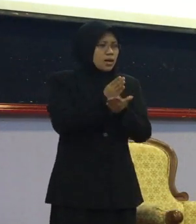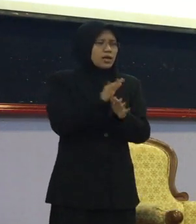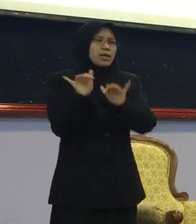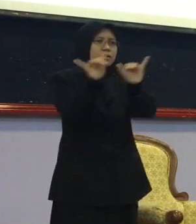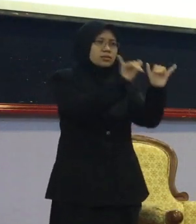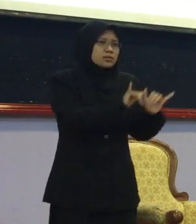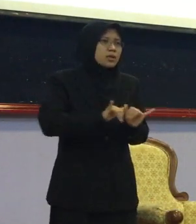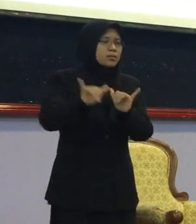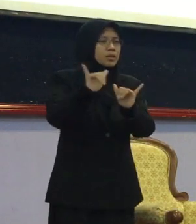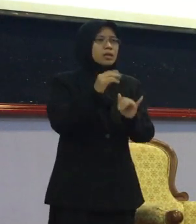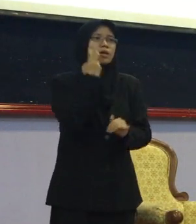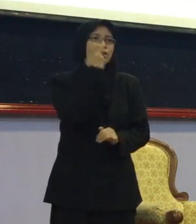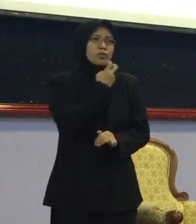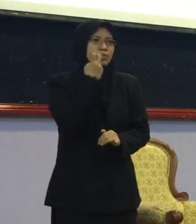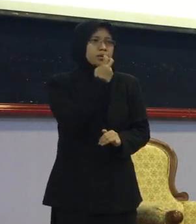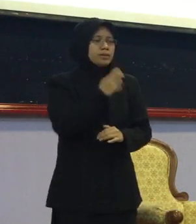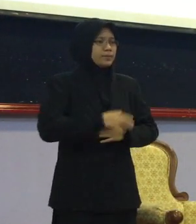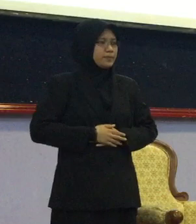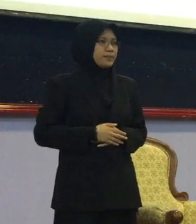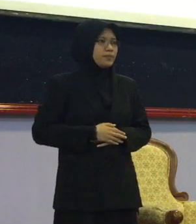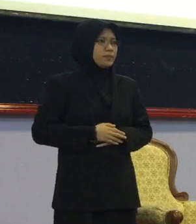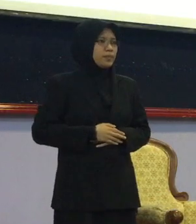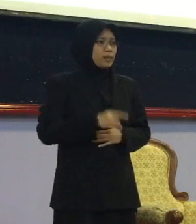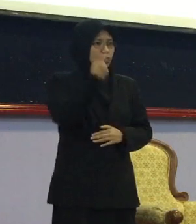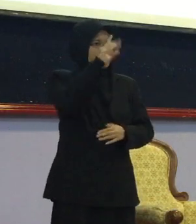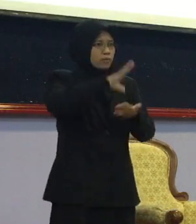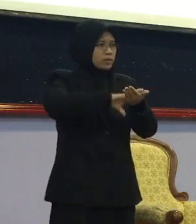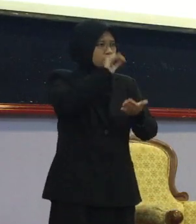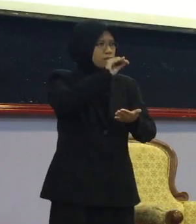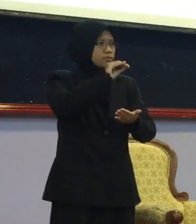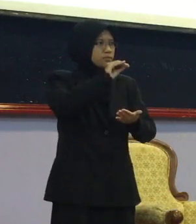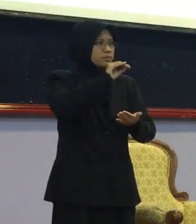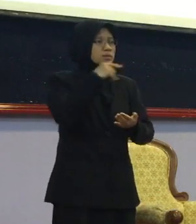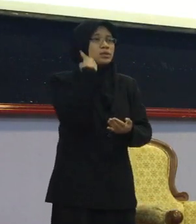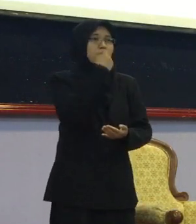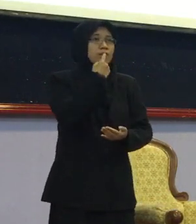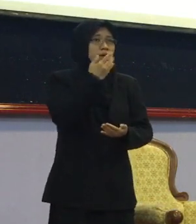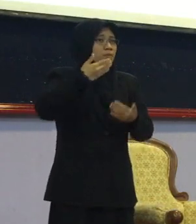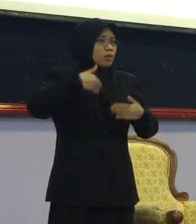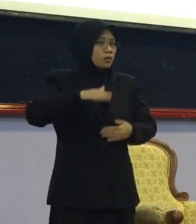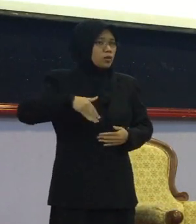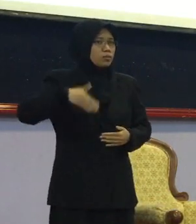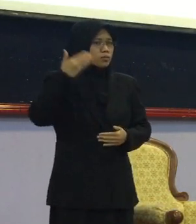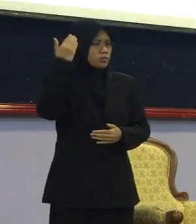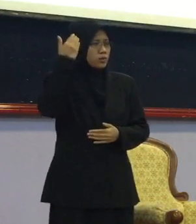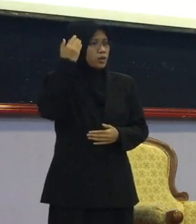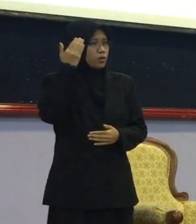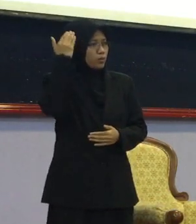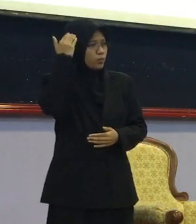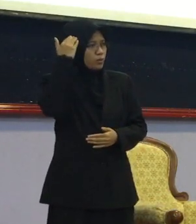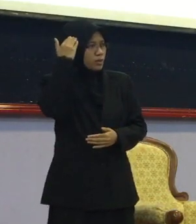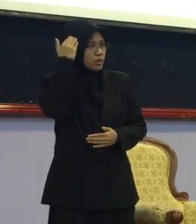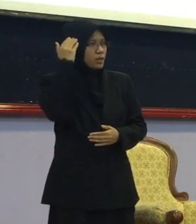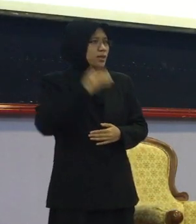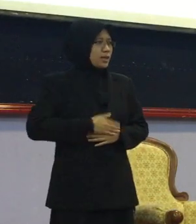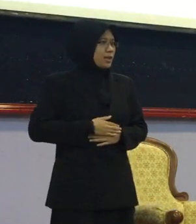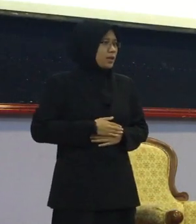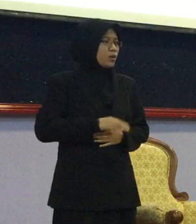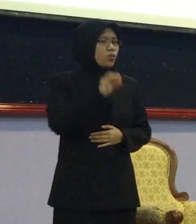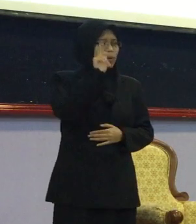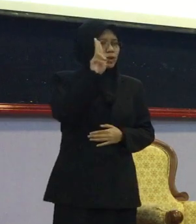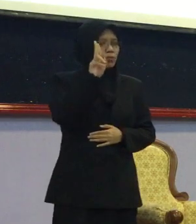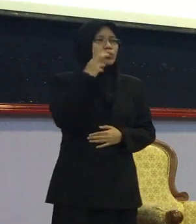Dengan orang-orang upaya Untuk Mana yang belum tahu Ramai yang sebut Orang normal Dengan orang Kami normal juga